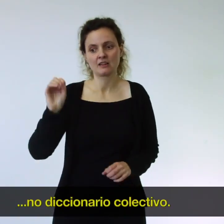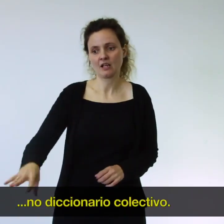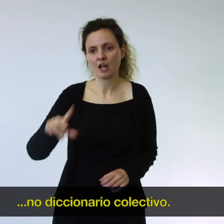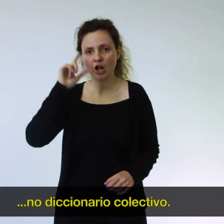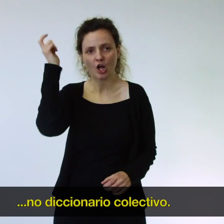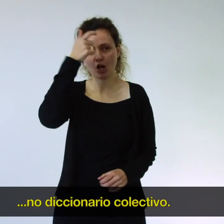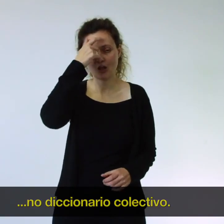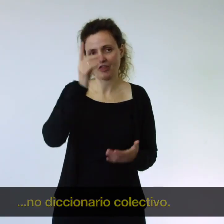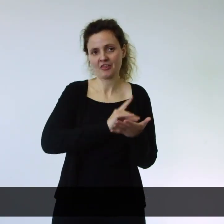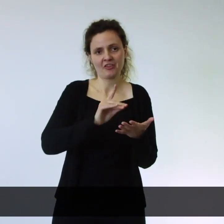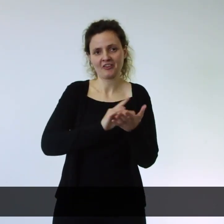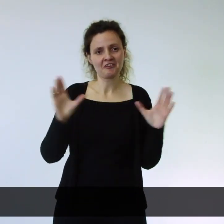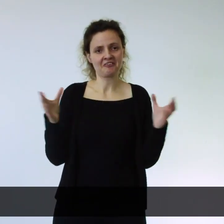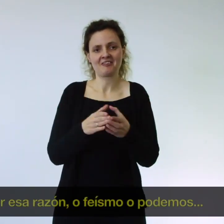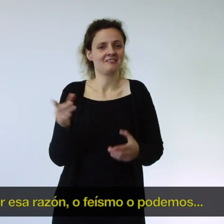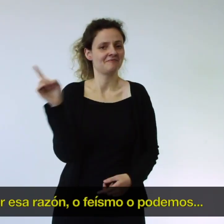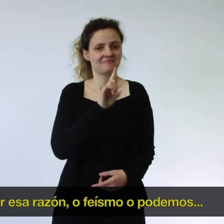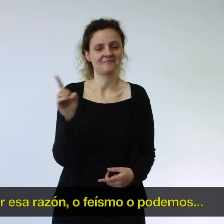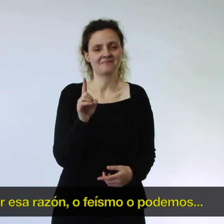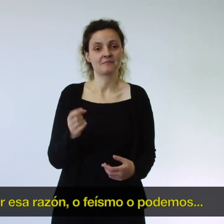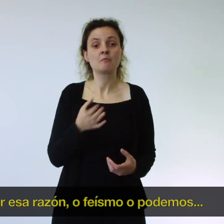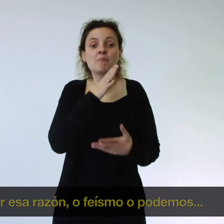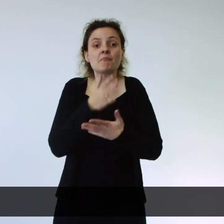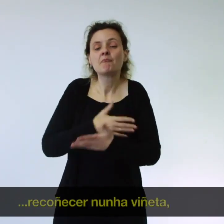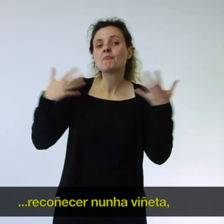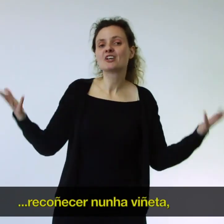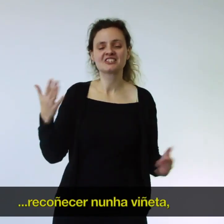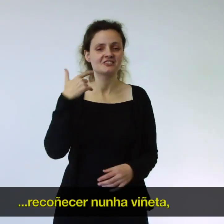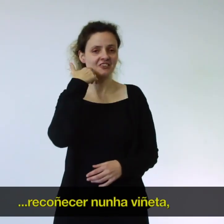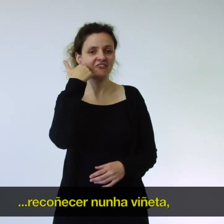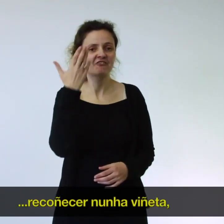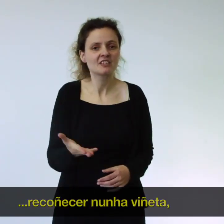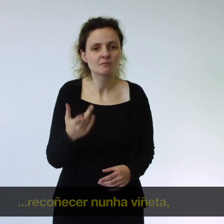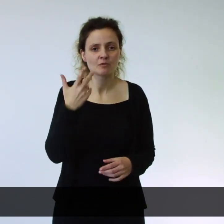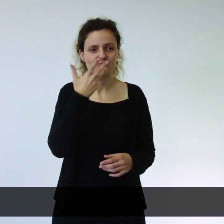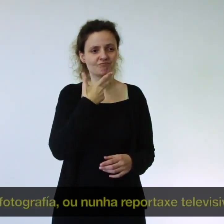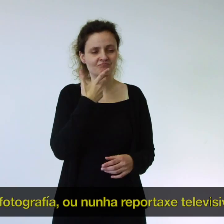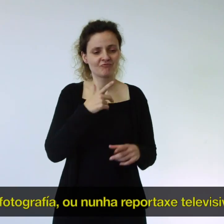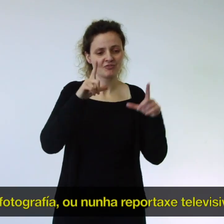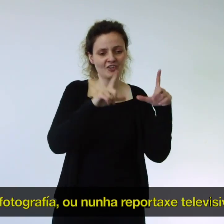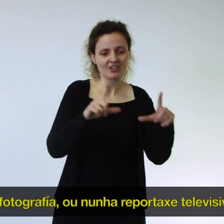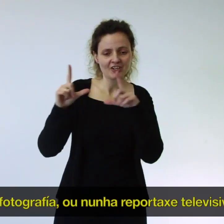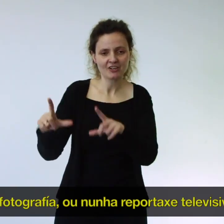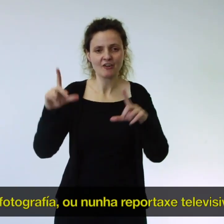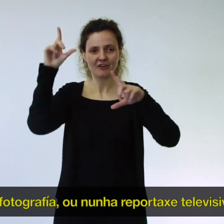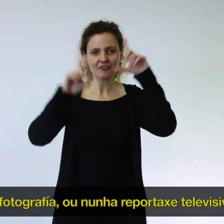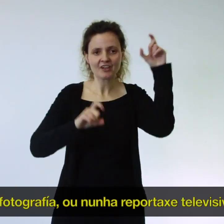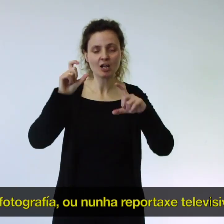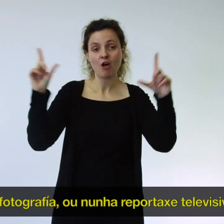diccionario colectivo. Por esa razón, o feísmo podemos recoñecer nunha viñeta, nunha fotografía ou nunha reportaxe